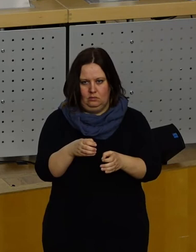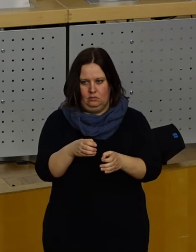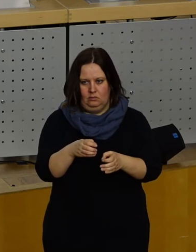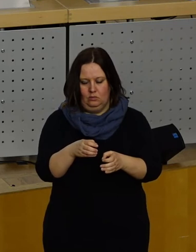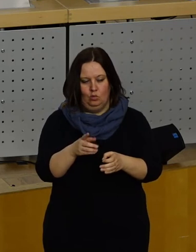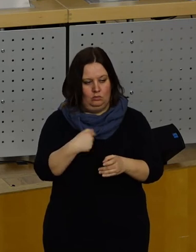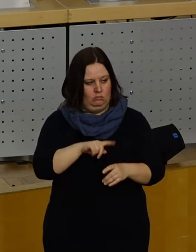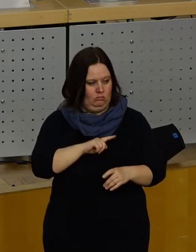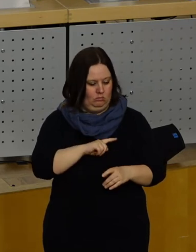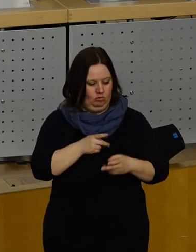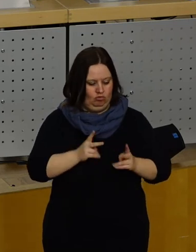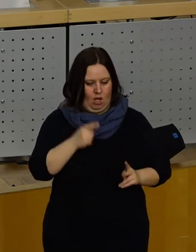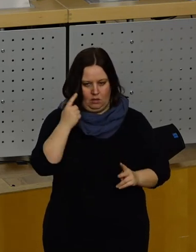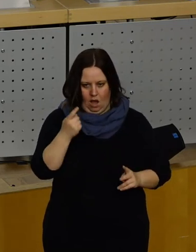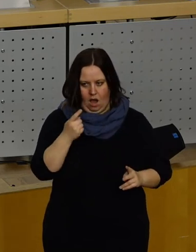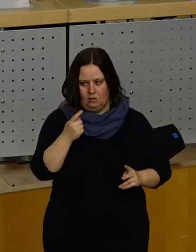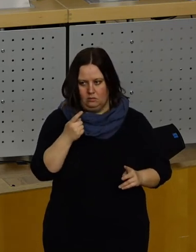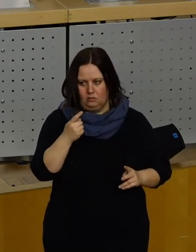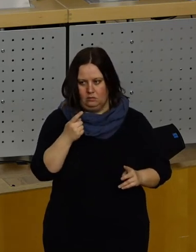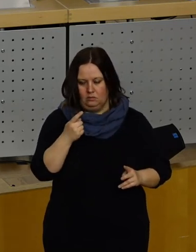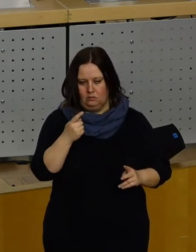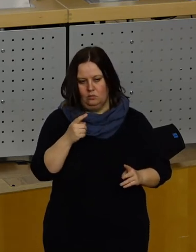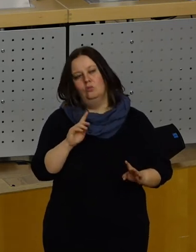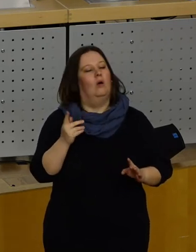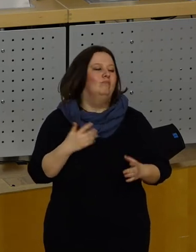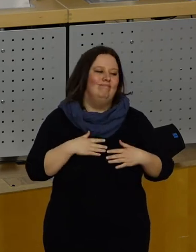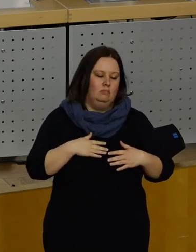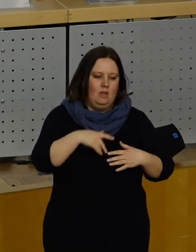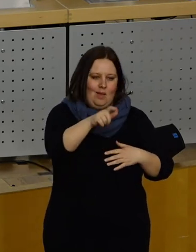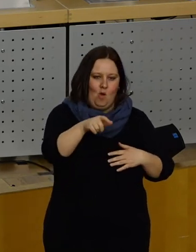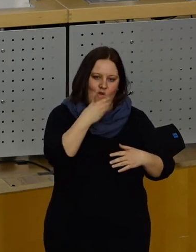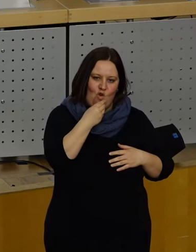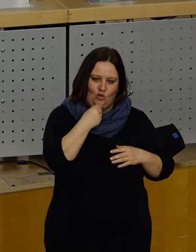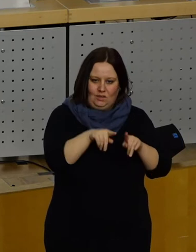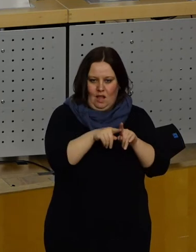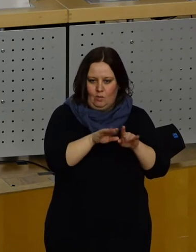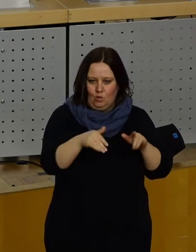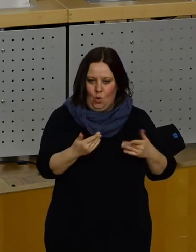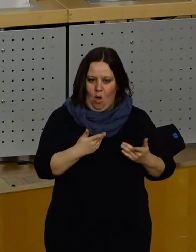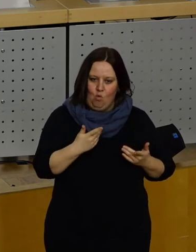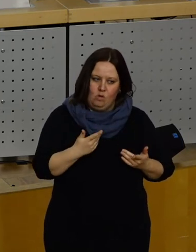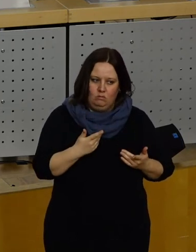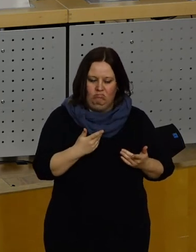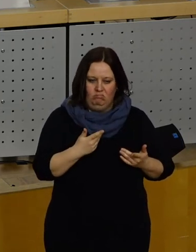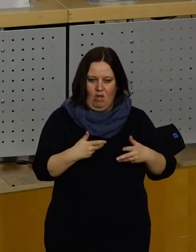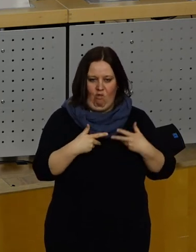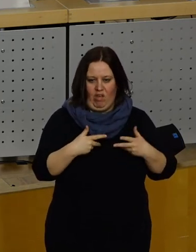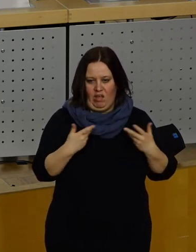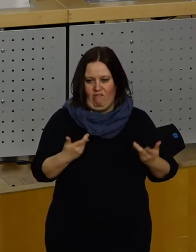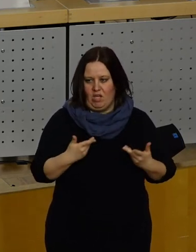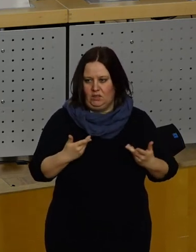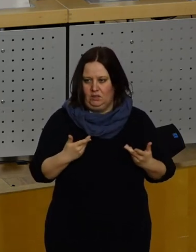Und das, was uns im Stadtrat, und das ist auch so ein Punkt von Bürgerfreundlichkeit, auch immer so aufgeregt hat,